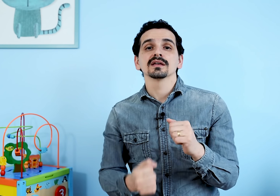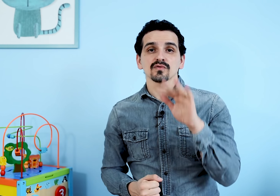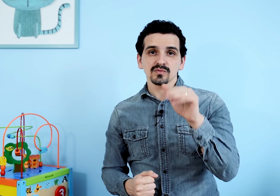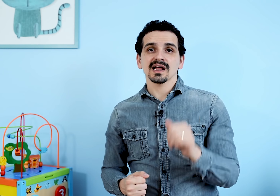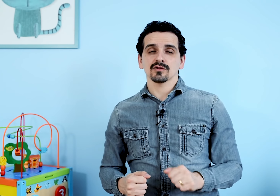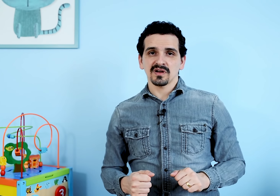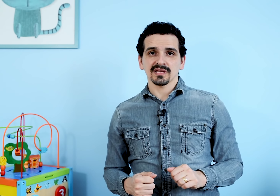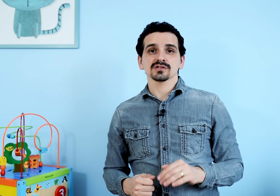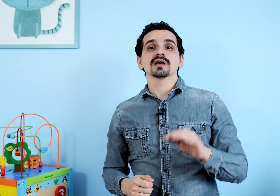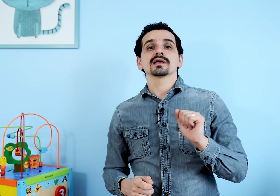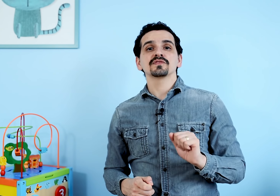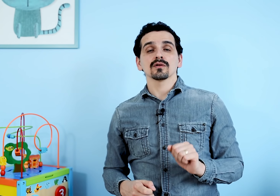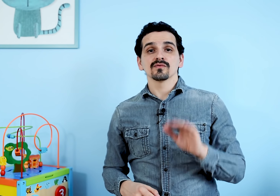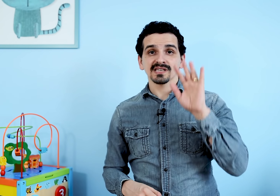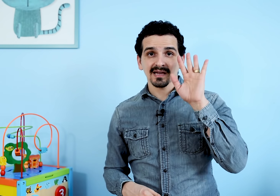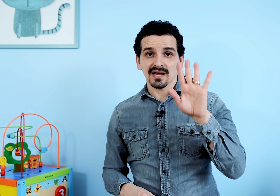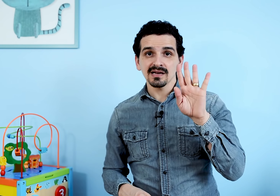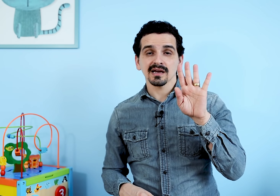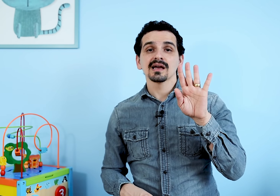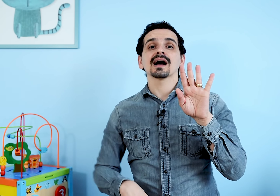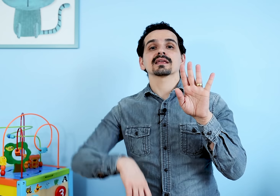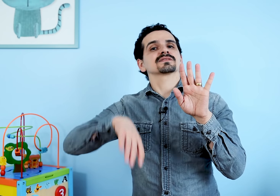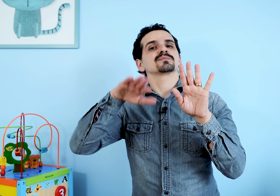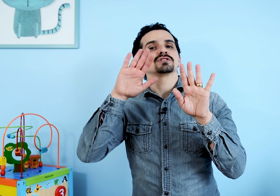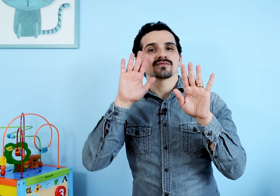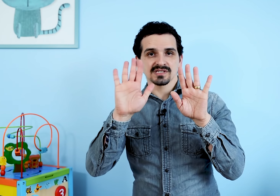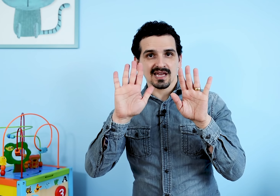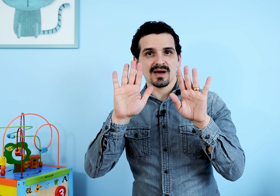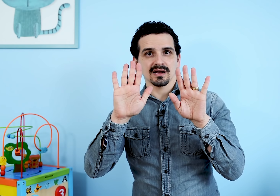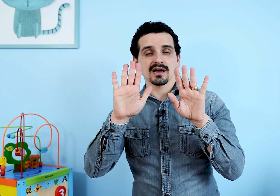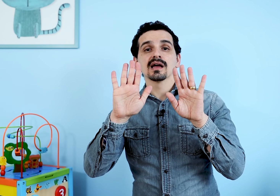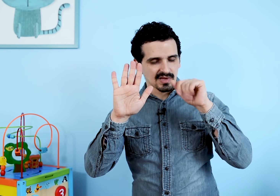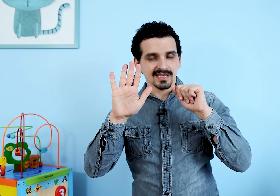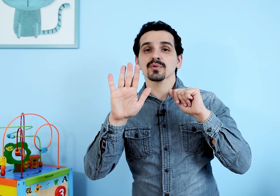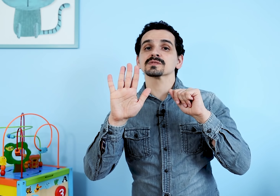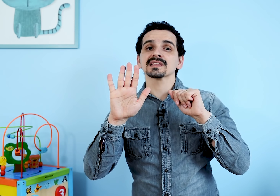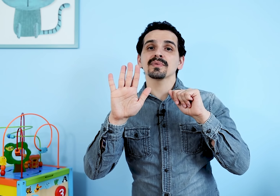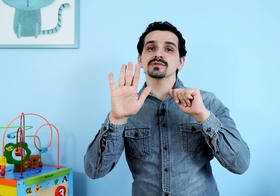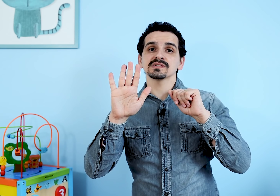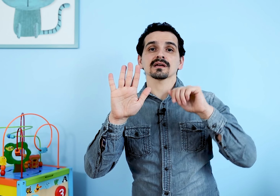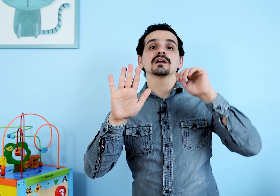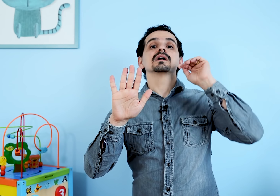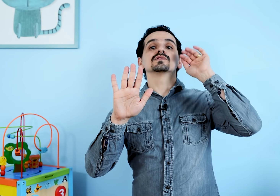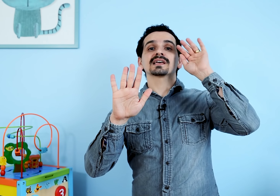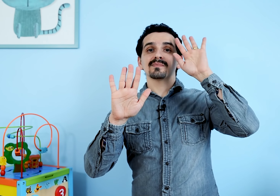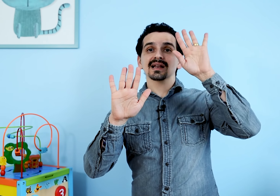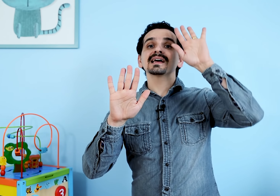Então, vamos lá, novamente. Eu falo, você quer banana? A criança vai repetir, você quer banana. Aí, a próxima etapa é eu dizer, você quer banana? Banana